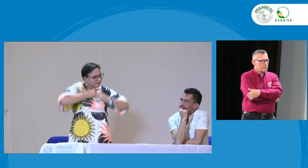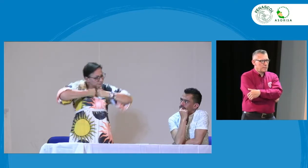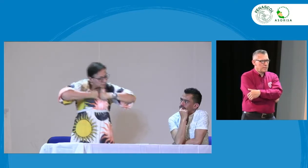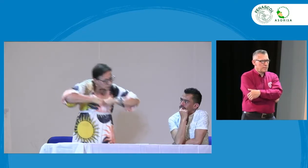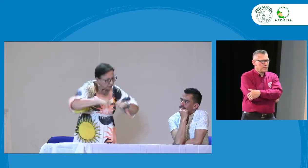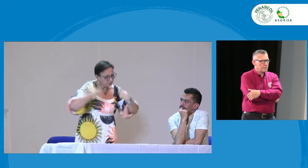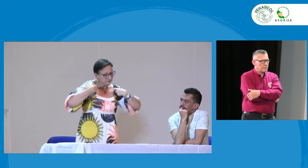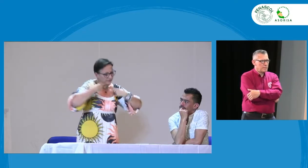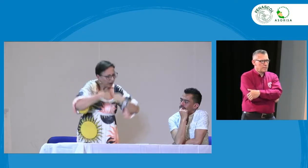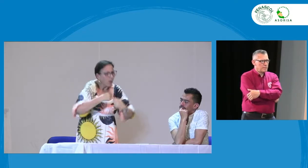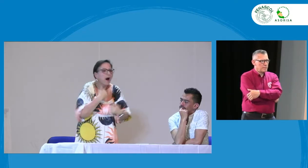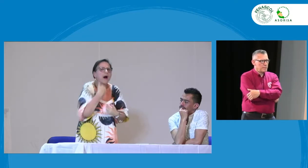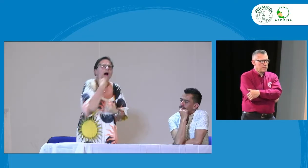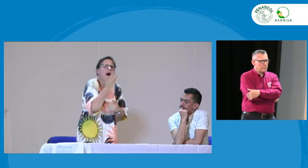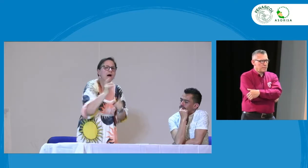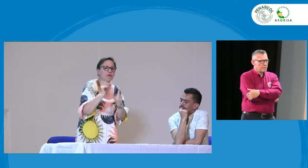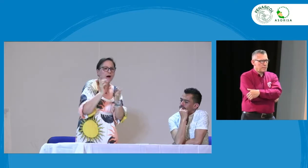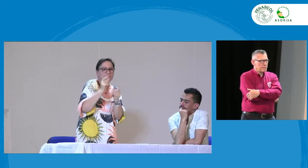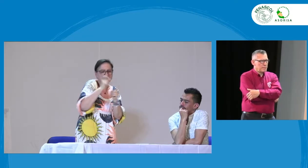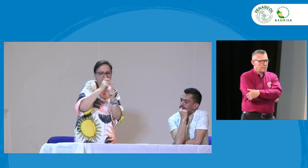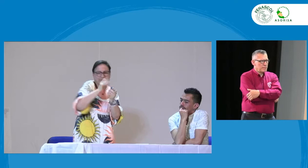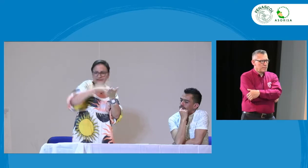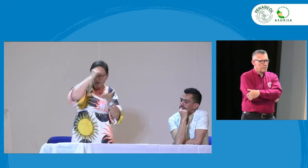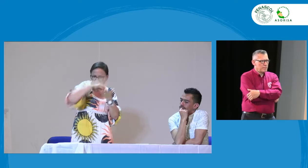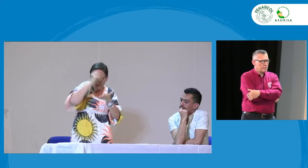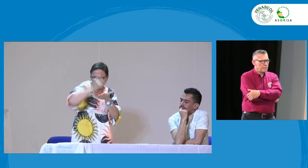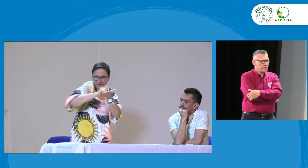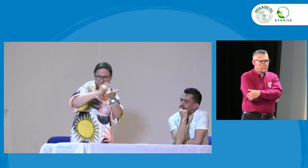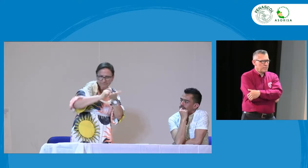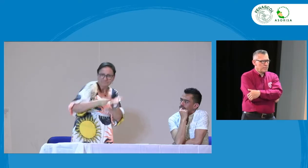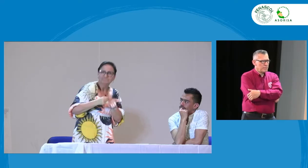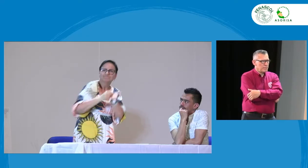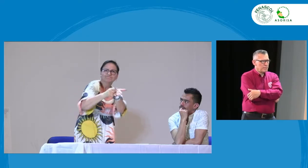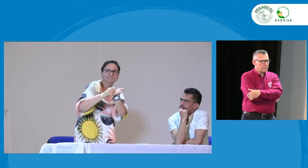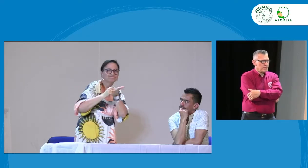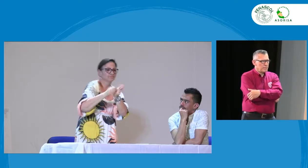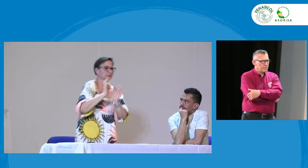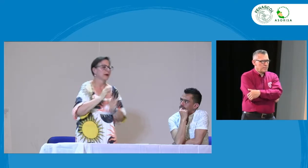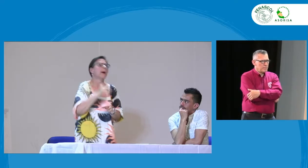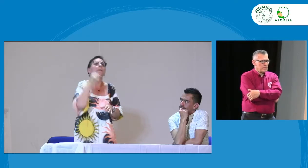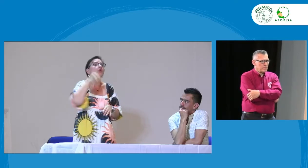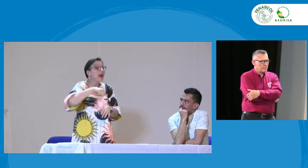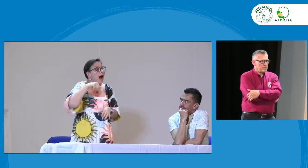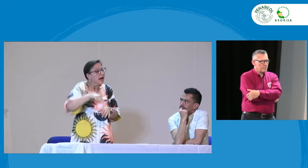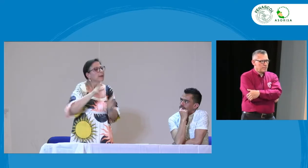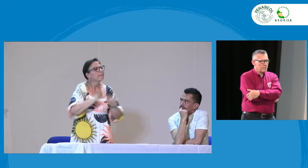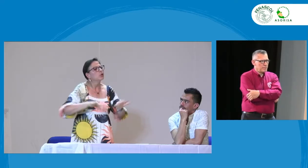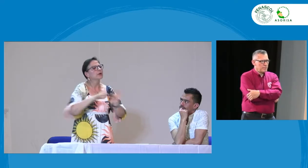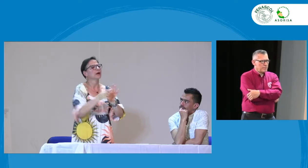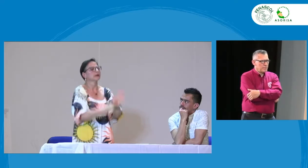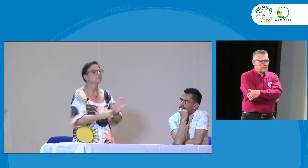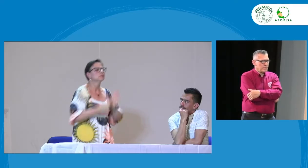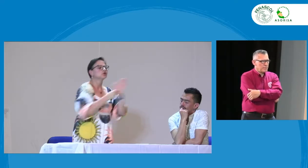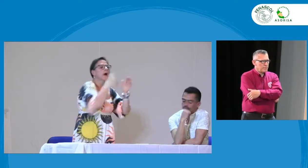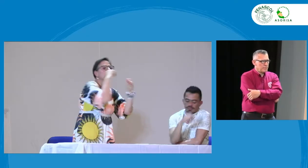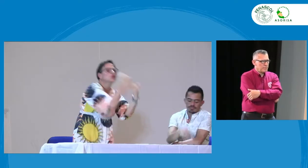debemos reconocer que solamente está haciendo un servicio ¿sí? entonces es importante desarrollar esa